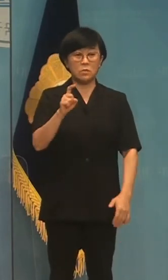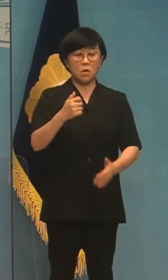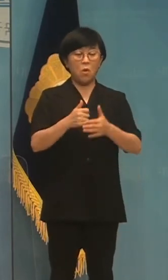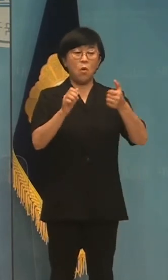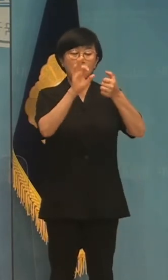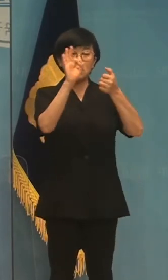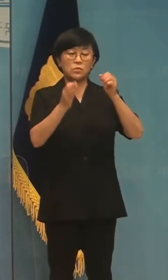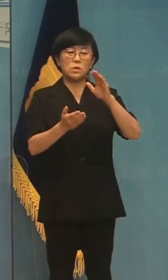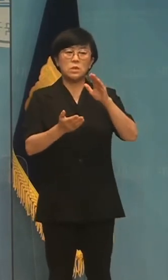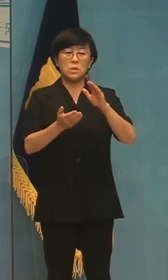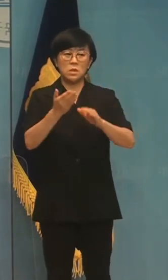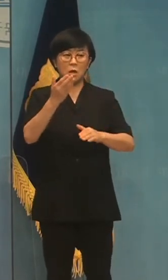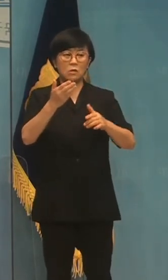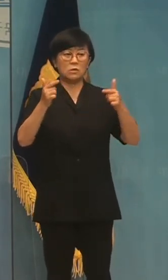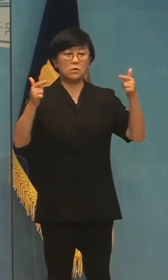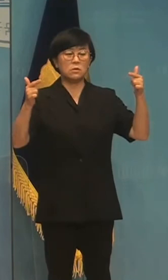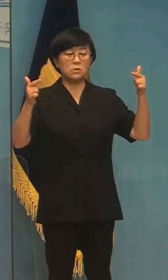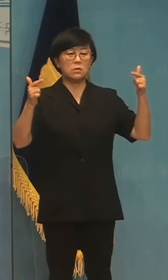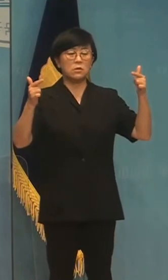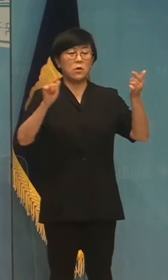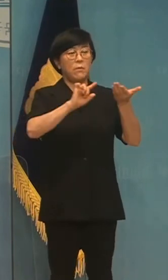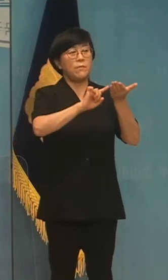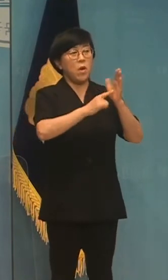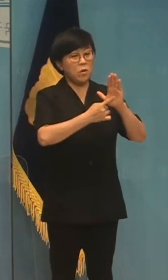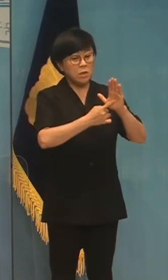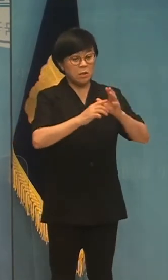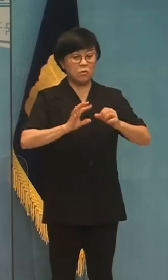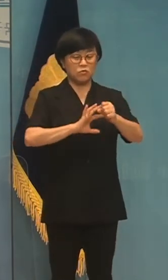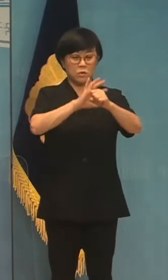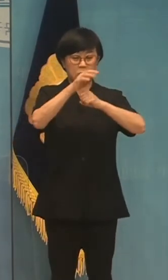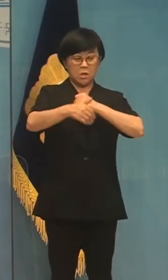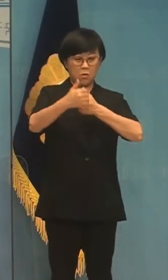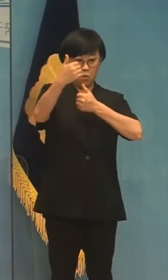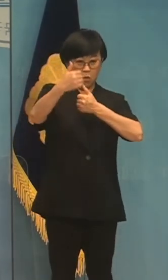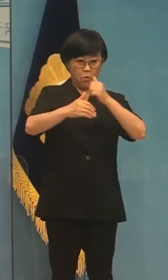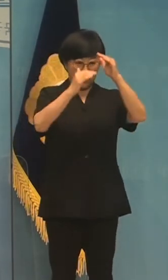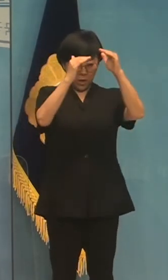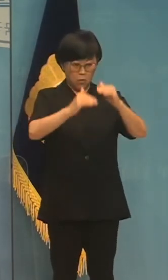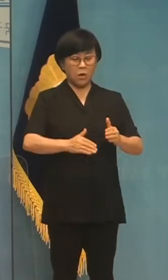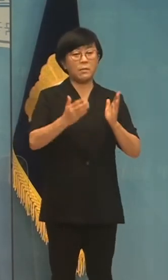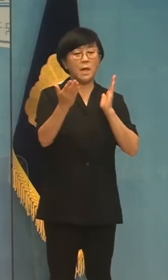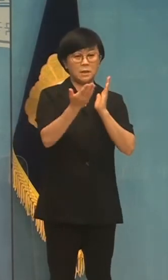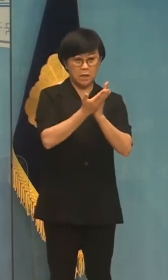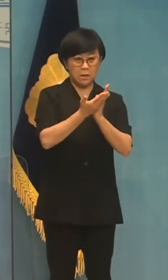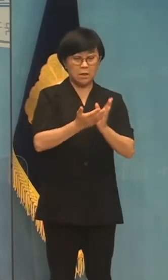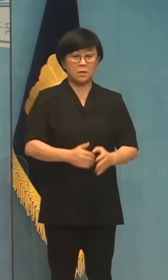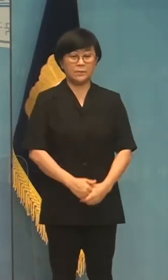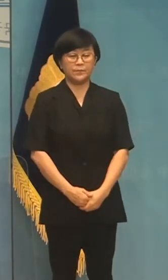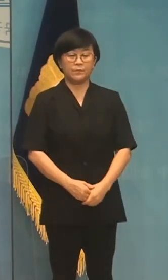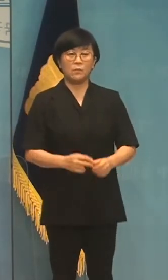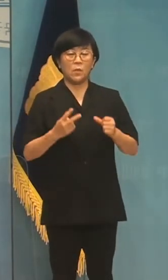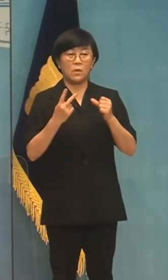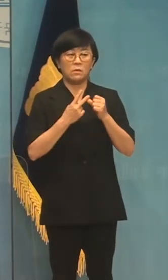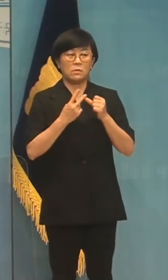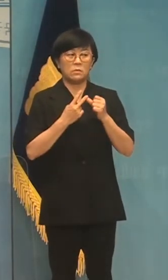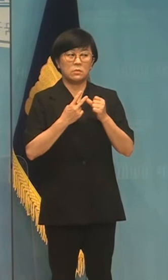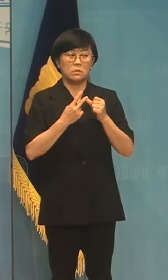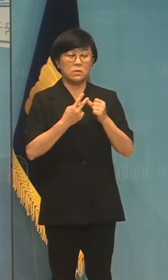50% 이상을 명시해야만 국제적 공고 기준에 부합합니다. 둘째,